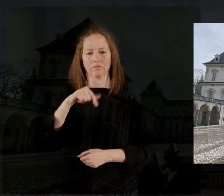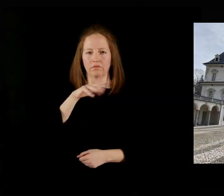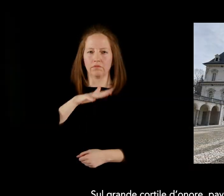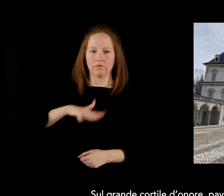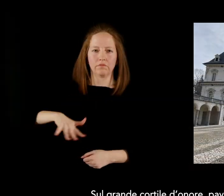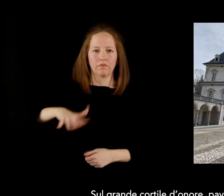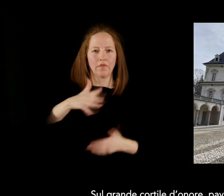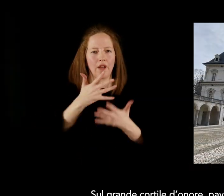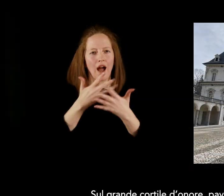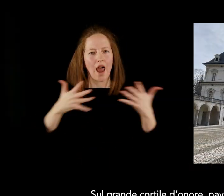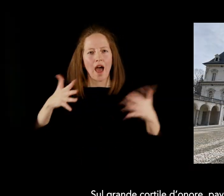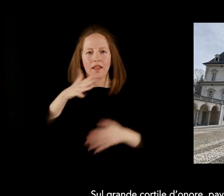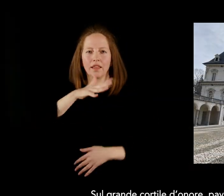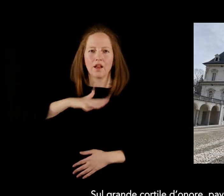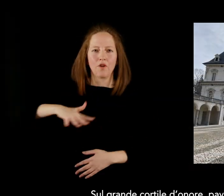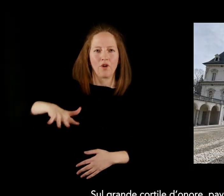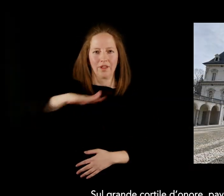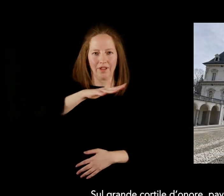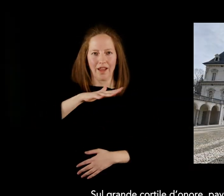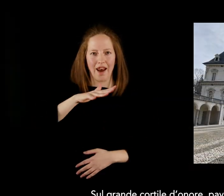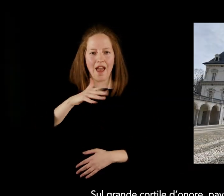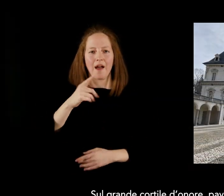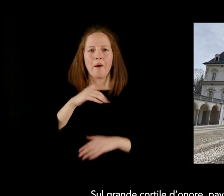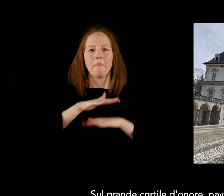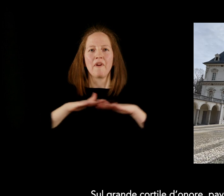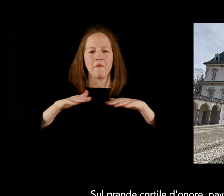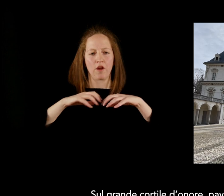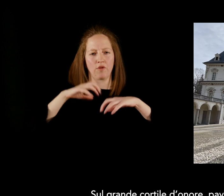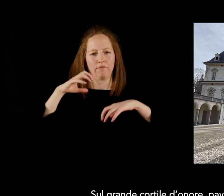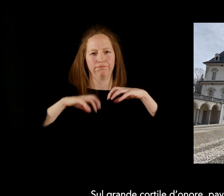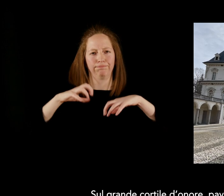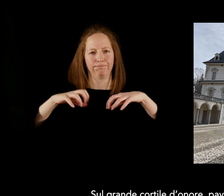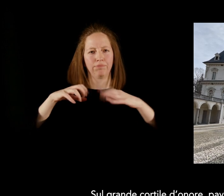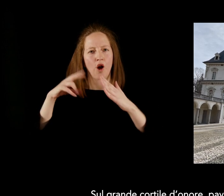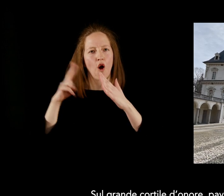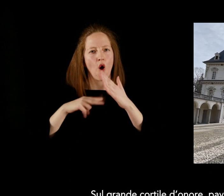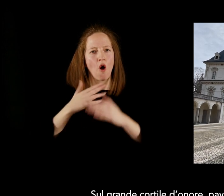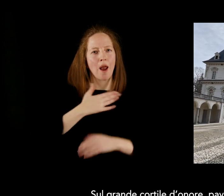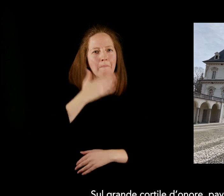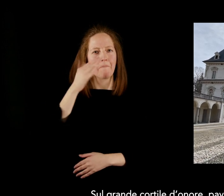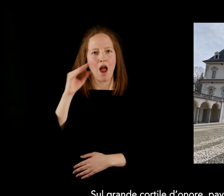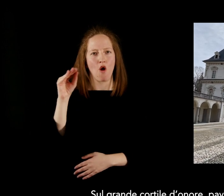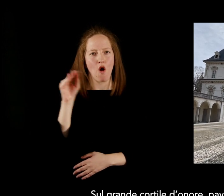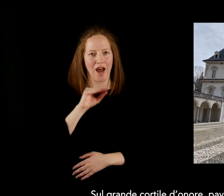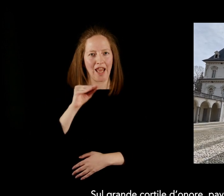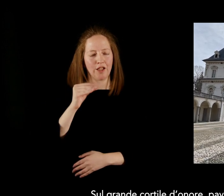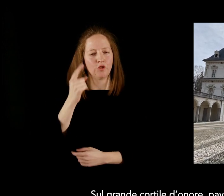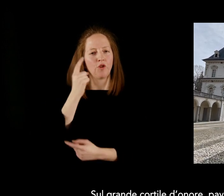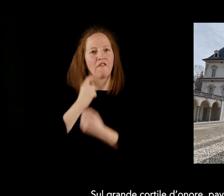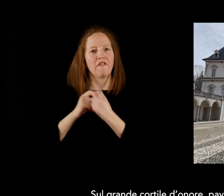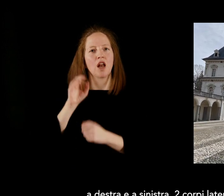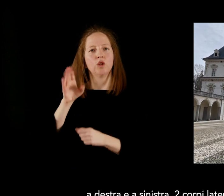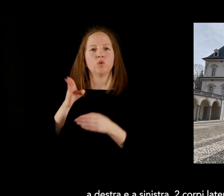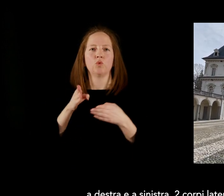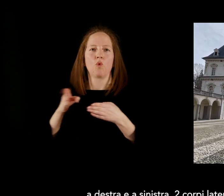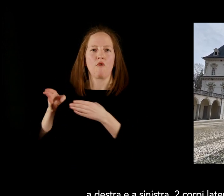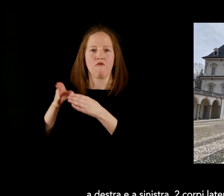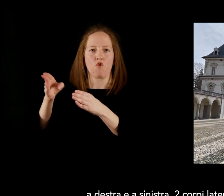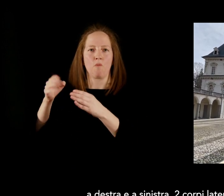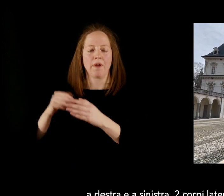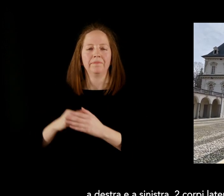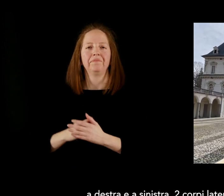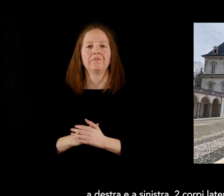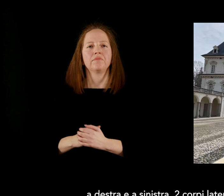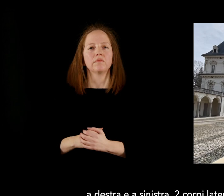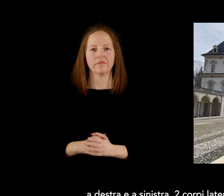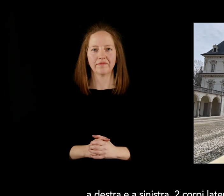Sul grande cortile d'onore, pavimentato con ciottoli di fiume, si affacciano un corpo centrale principale e, a destra